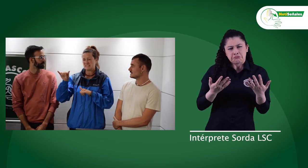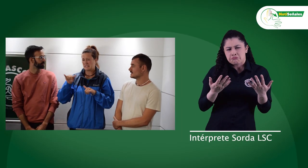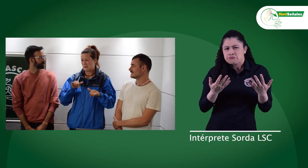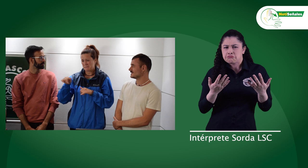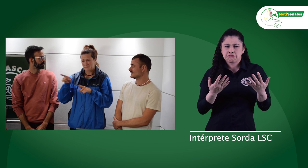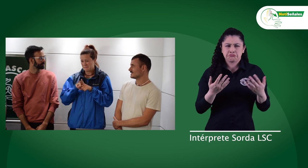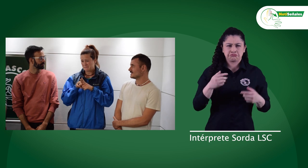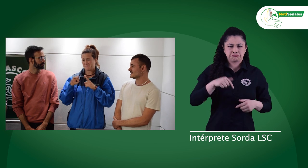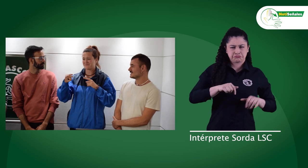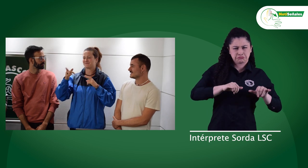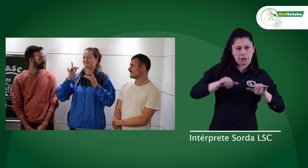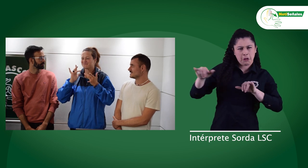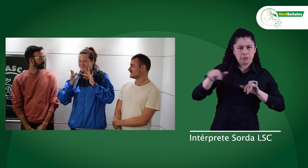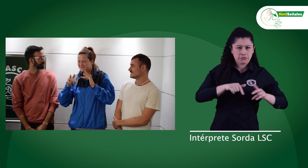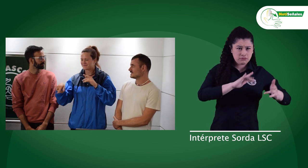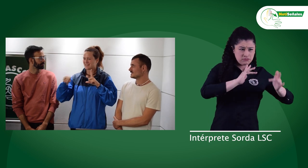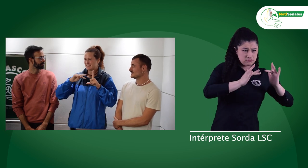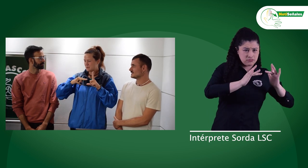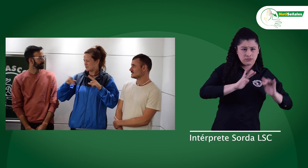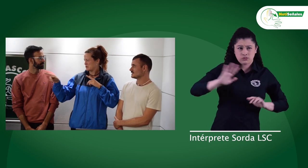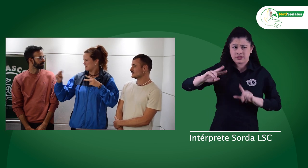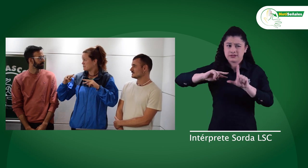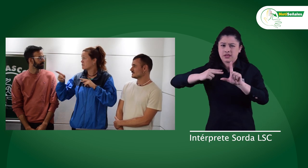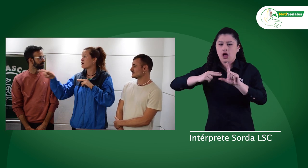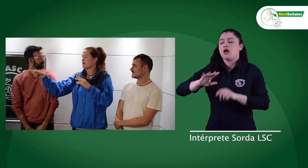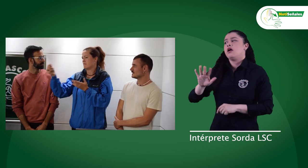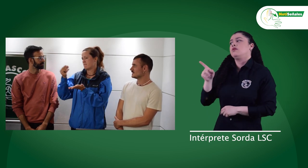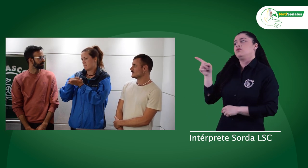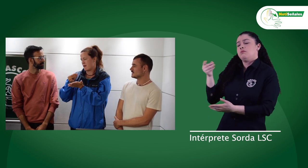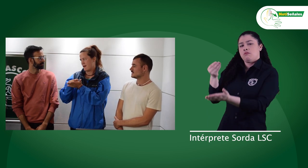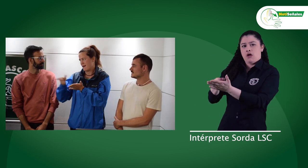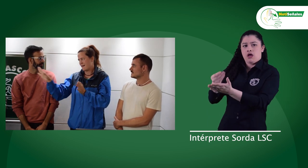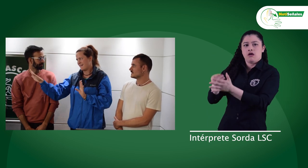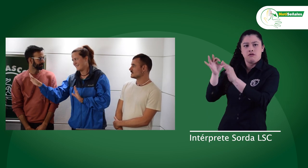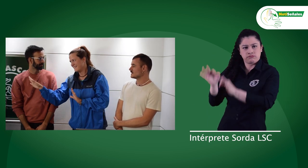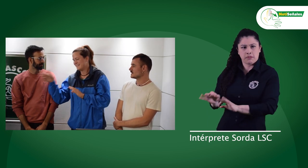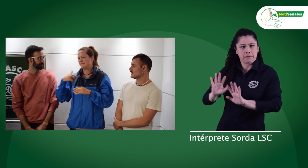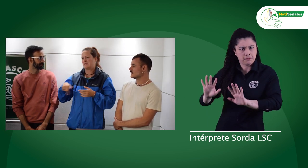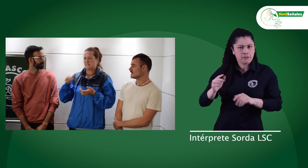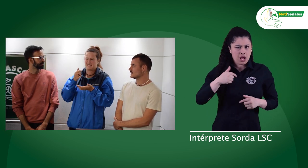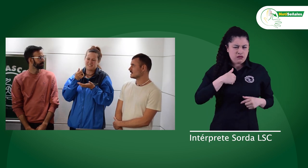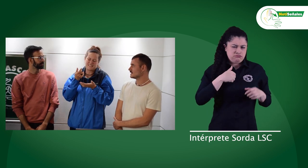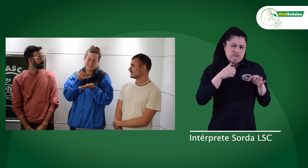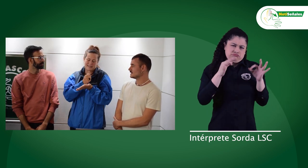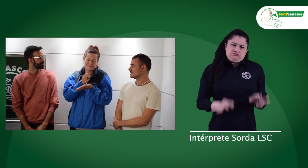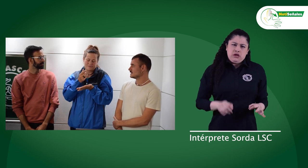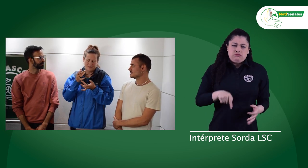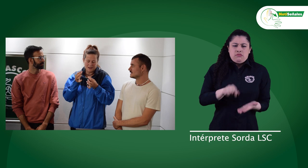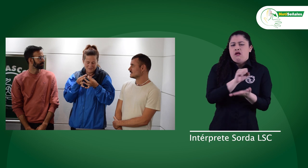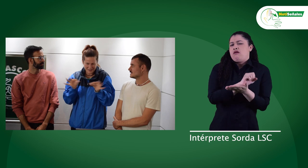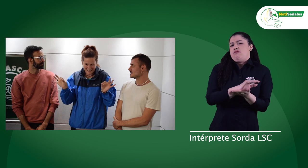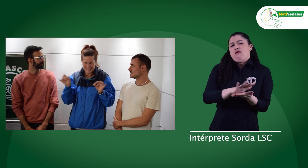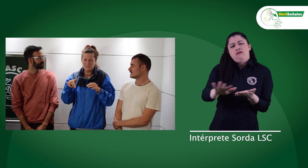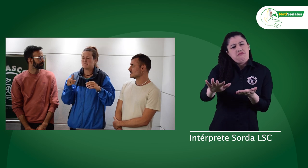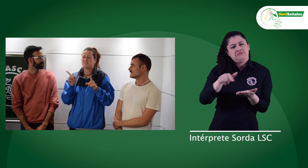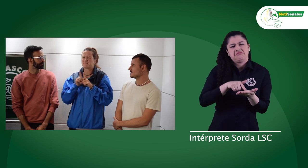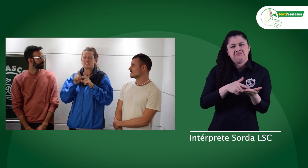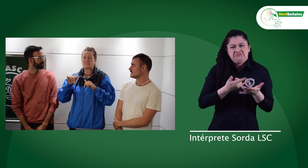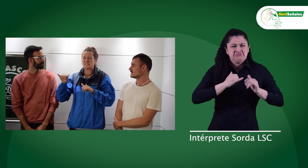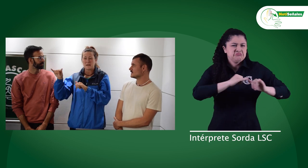Similar a Centro de Relevo hay un proyecto de nombre S-Visual. Este servicio tiene costo pero es muy similar. Pensé que